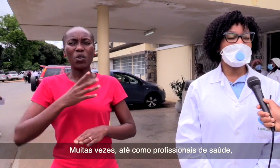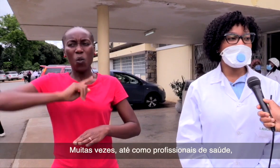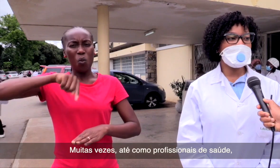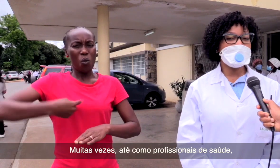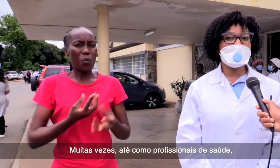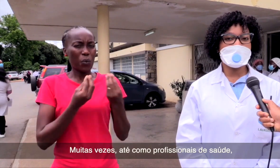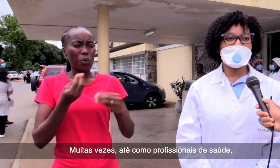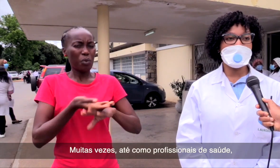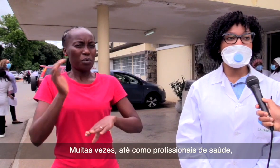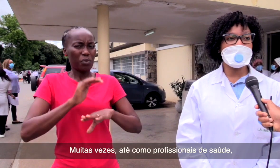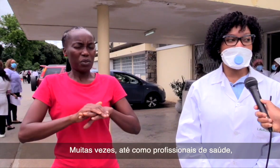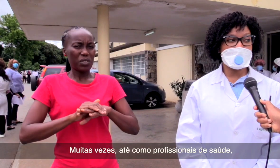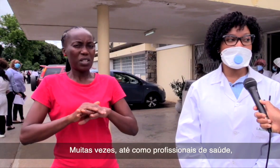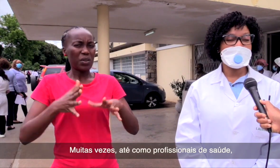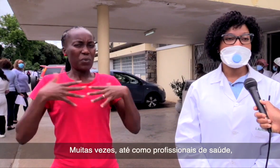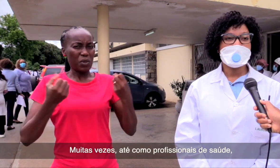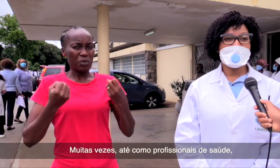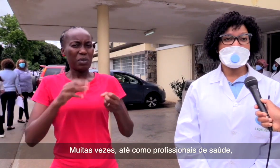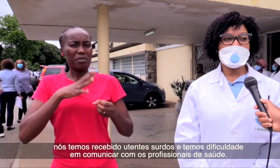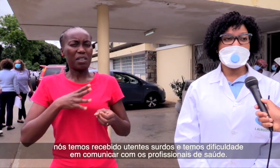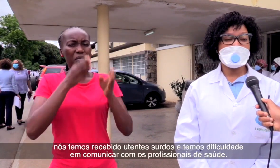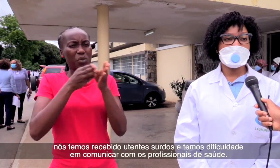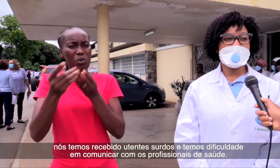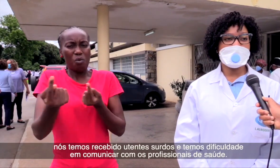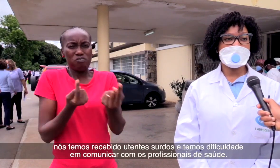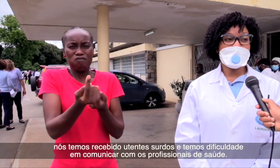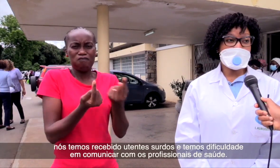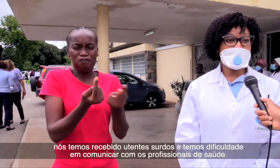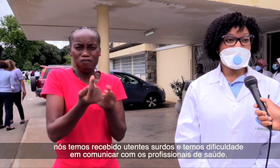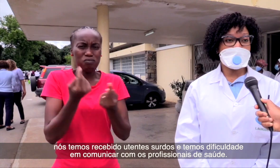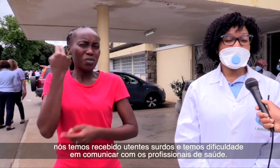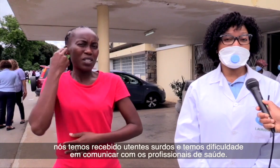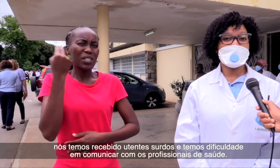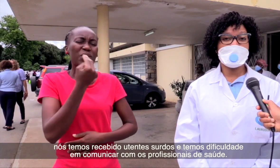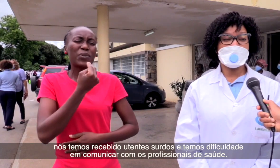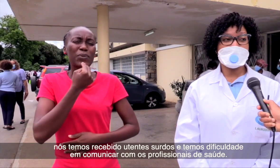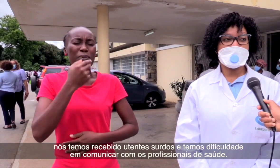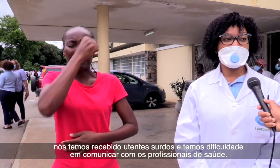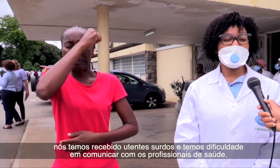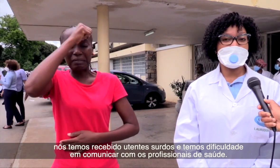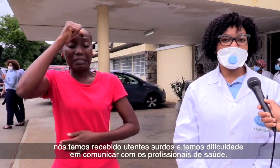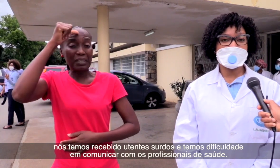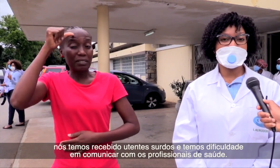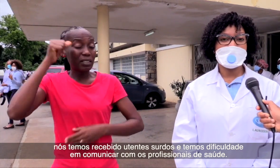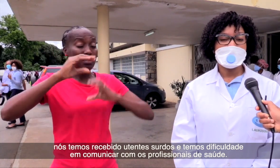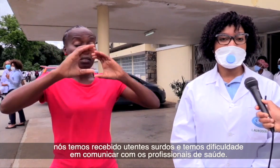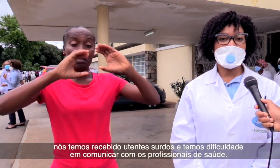saúde, nós temos recebido utentes que são surdos e têm dificuldades em comunicar-se com